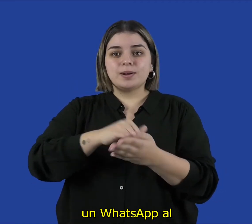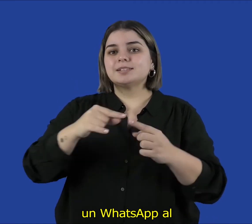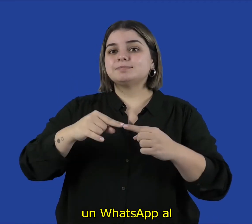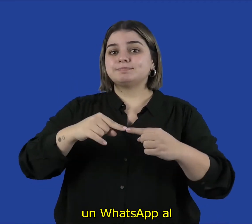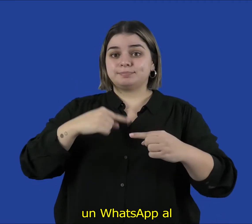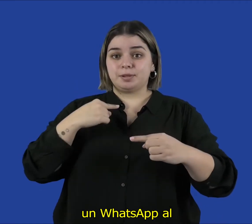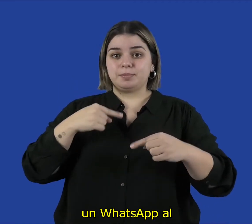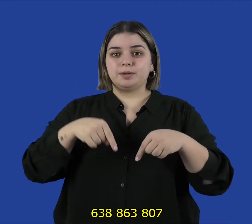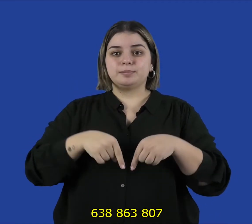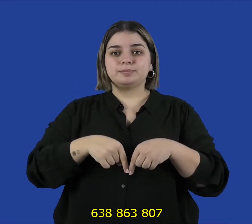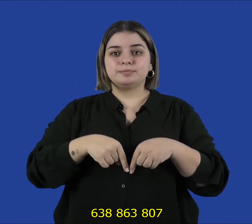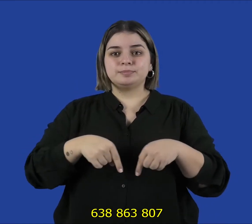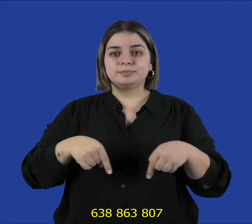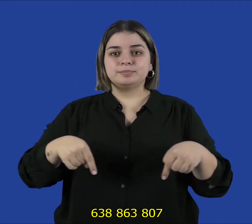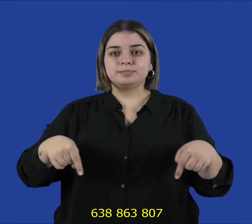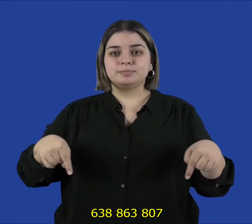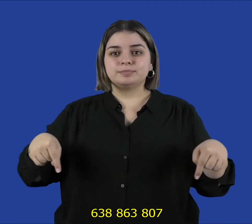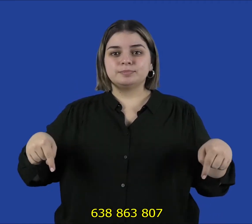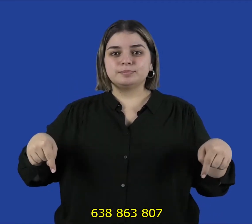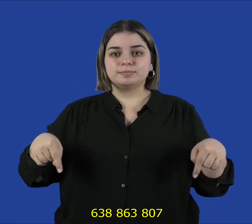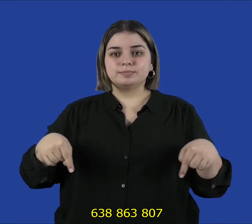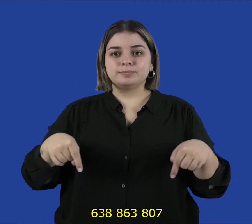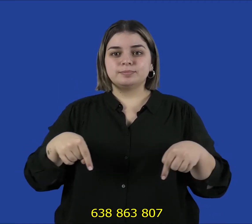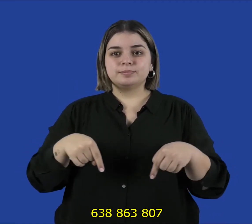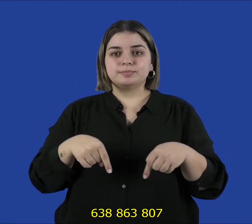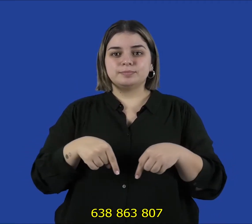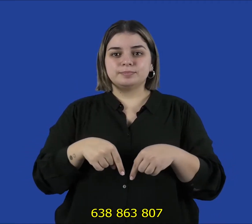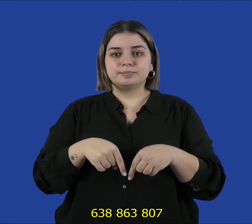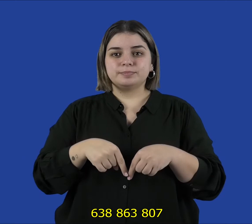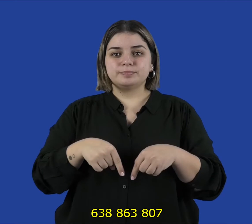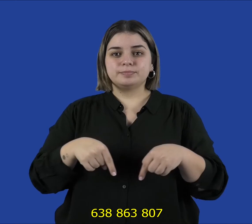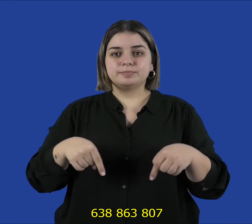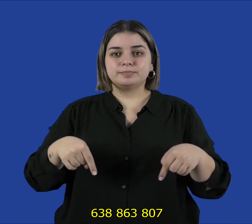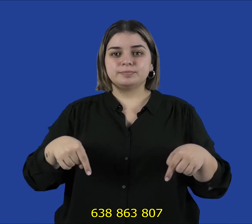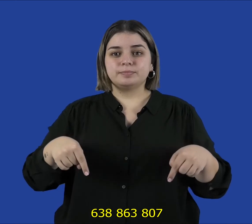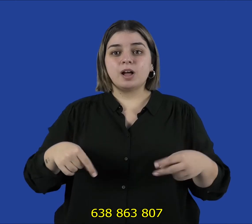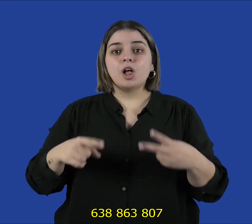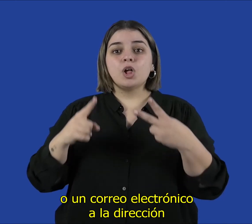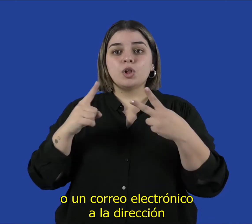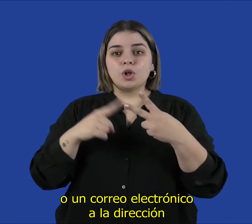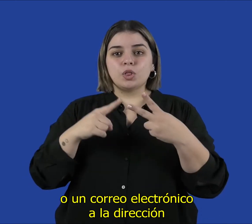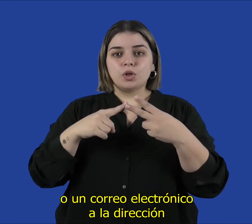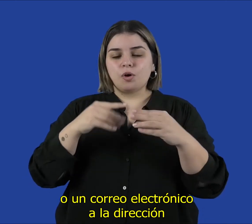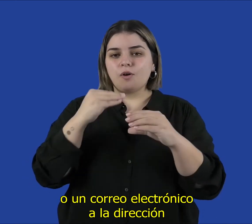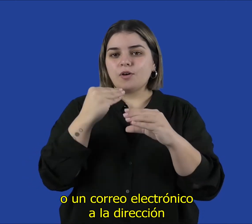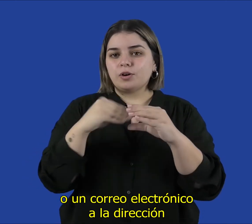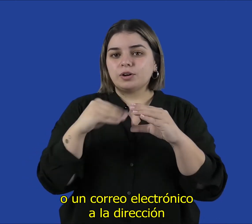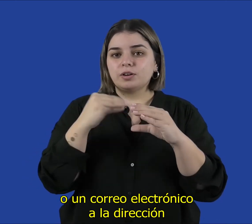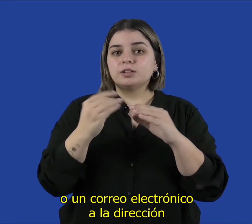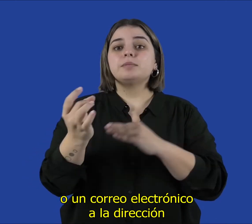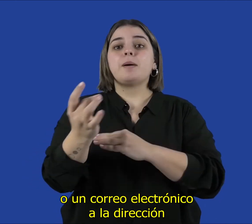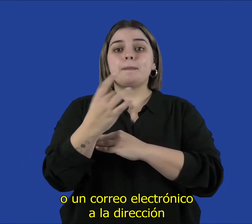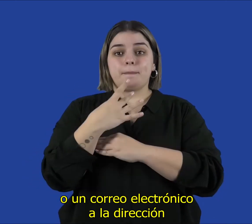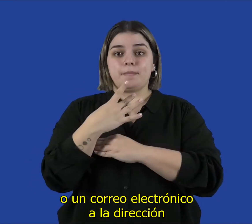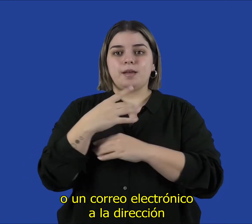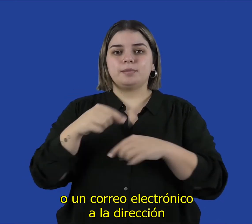al 638-863-807 o un correo